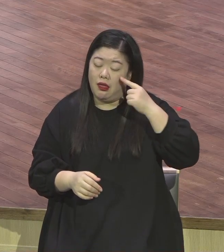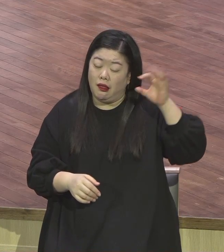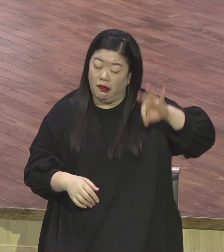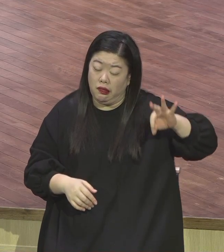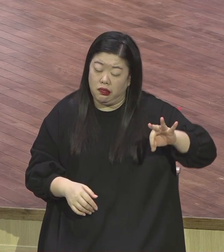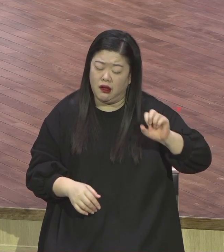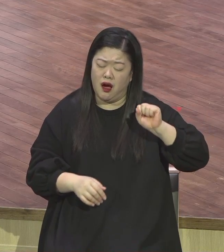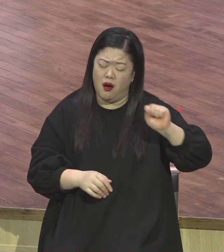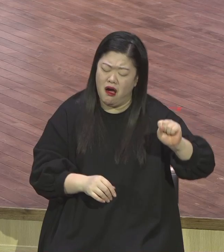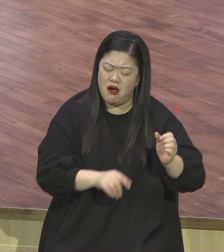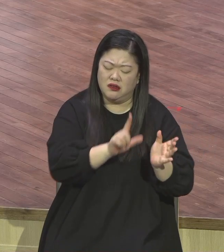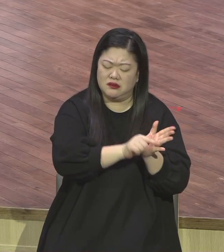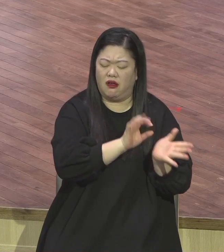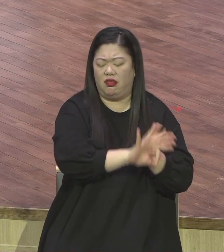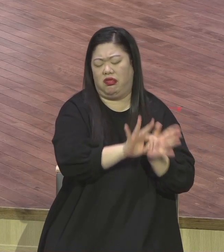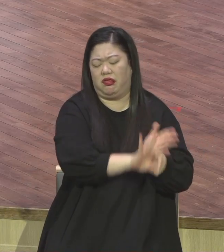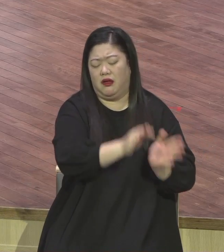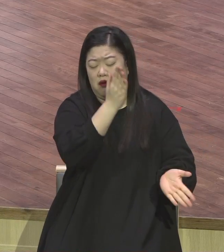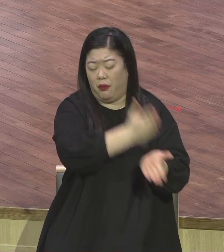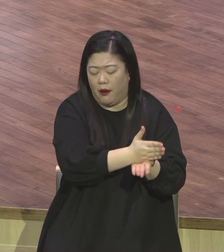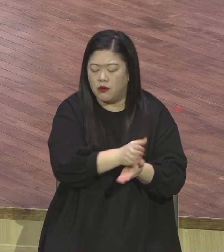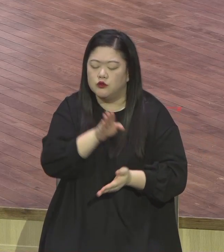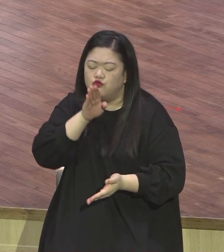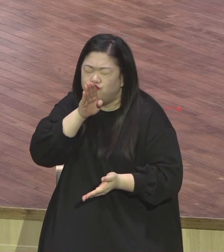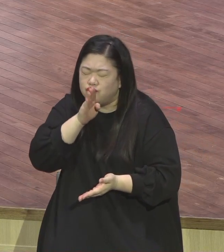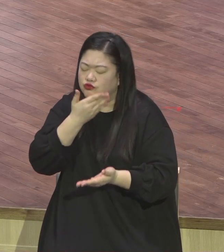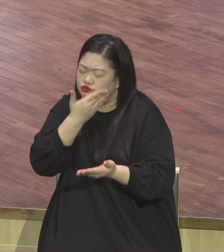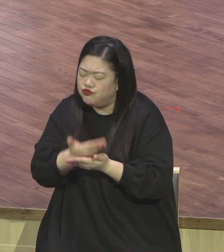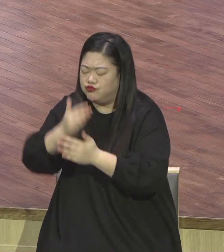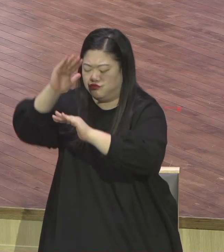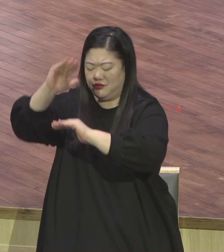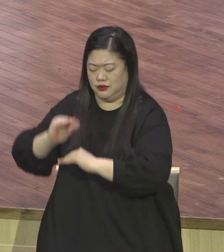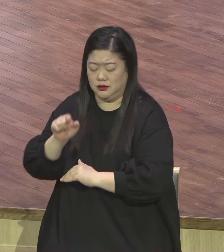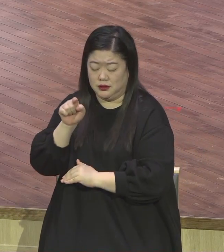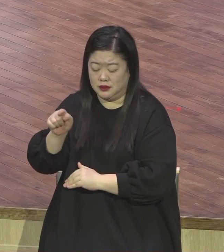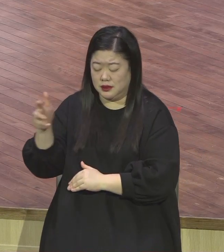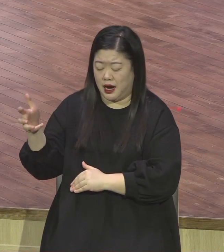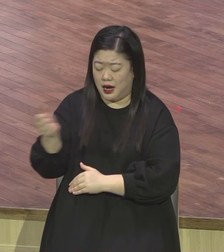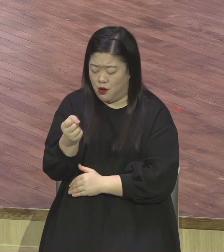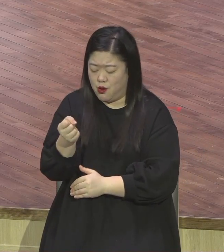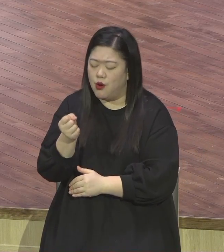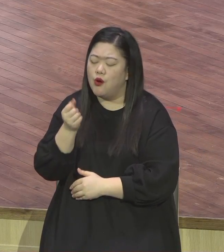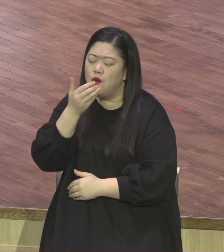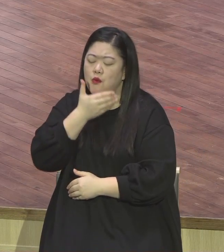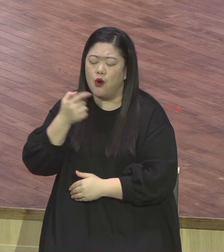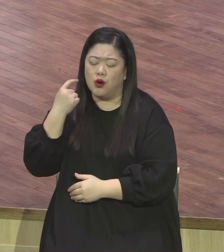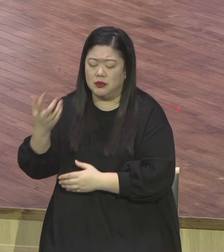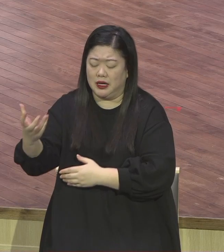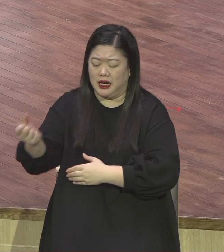허비하지 않게 하야 주시옵소서 올바른 이 본질을 잡고 삶 속에 적용하면서